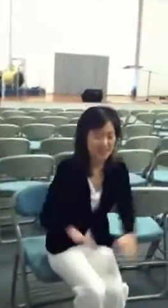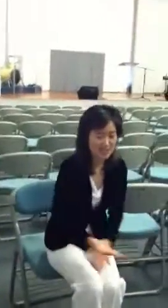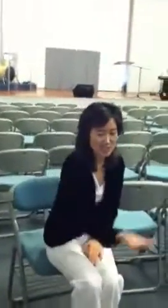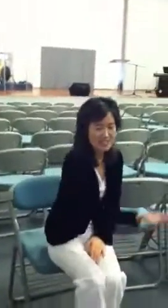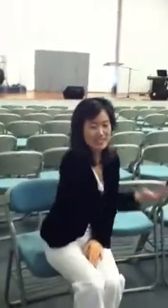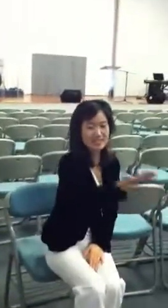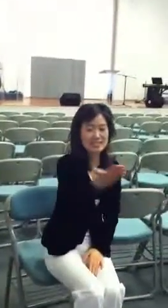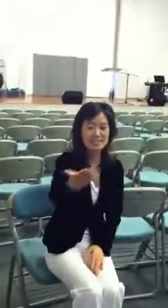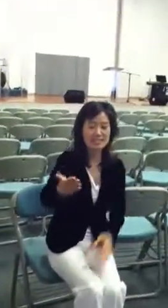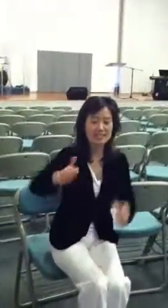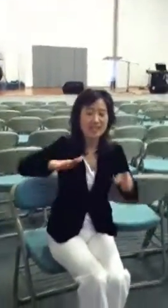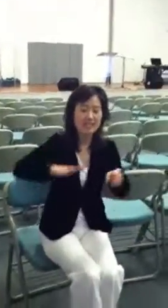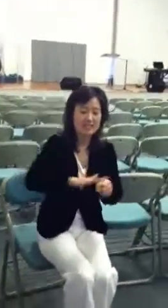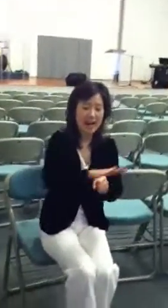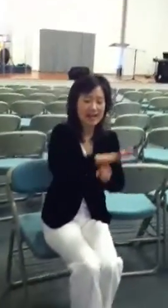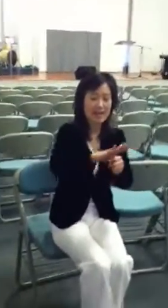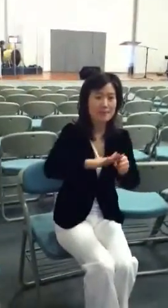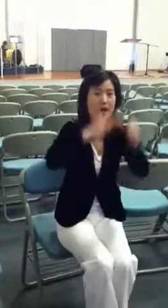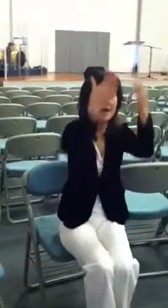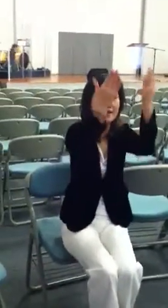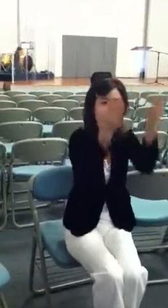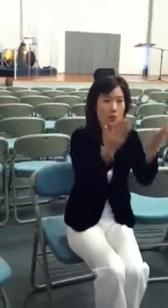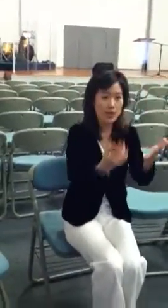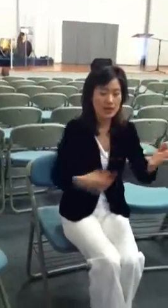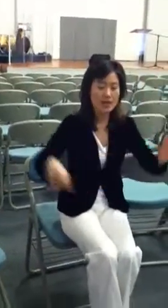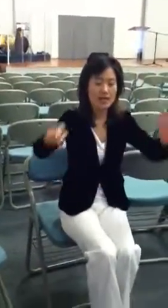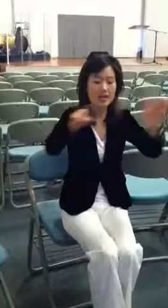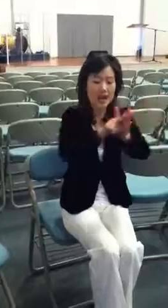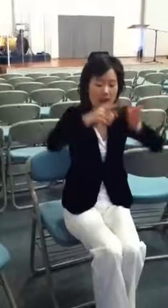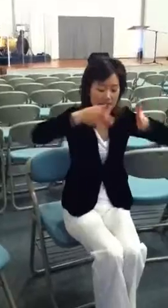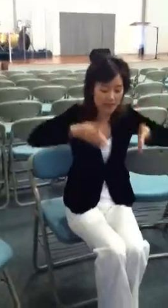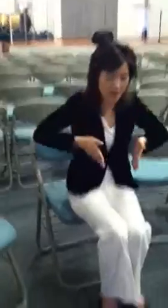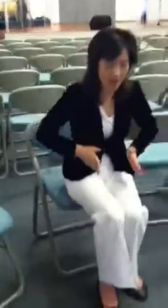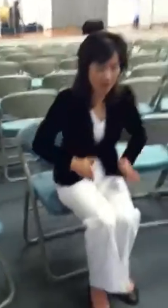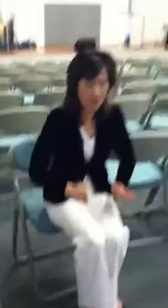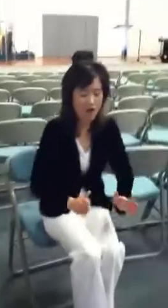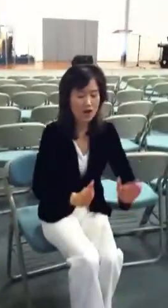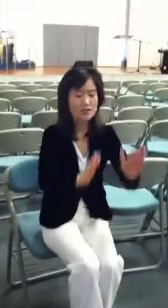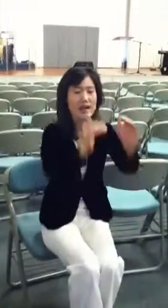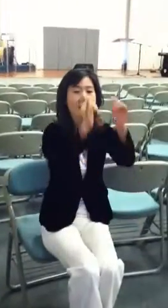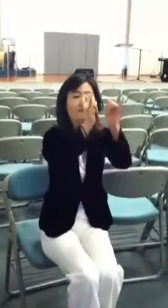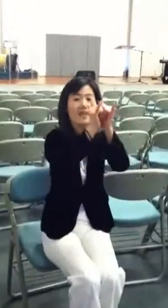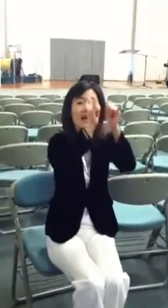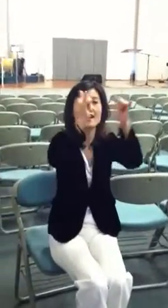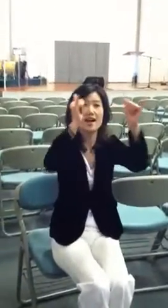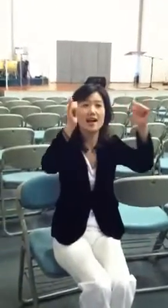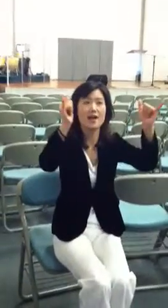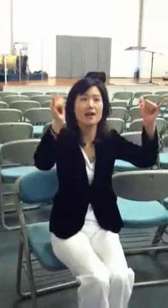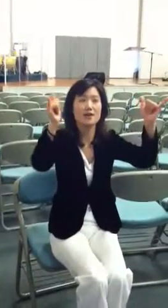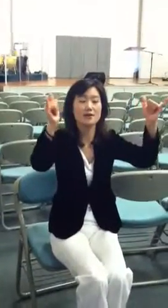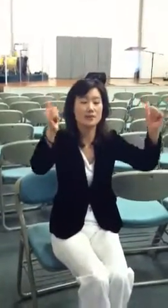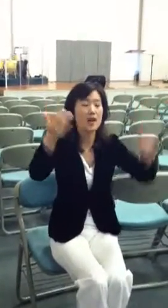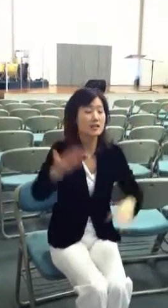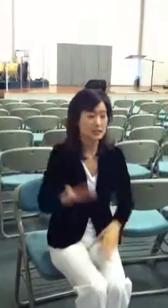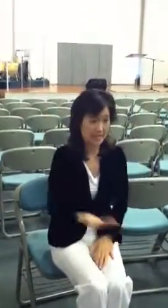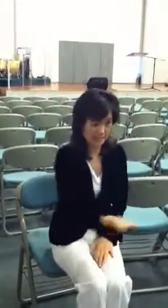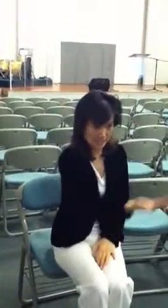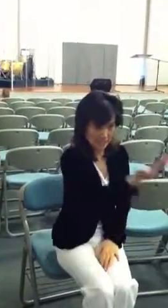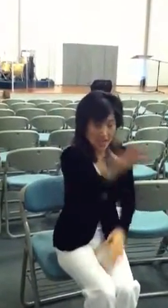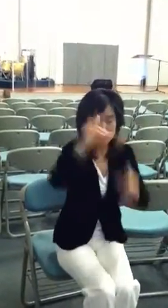당신은 사랑받기 위해 태어난 사람 당신의